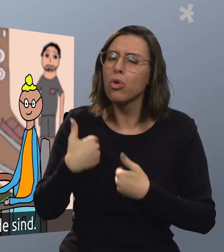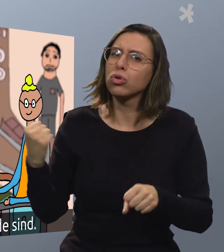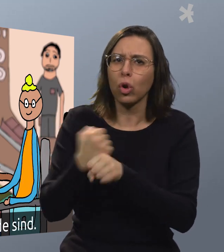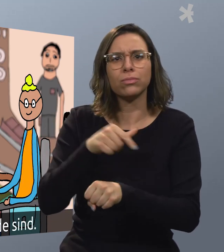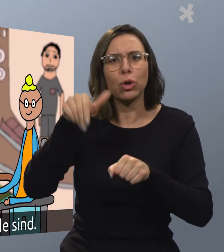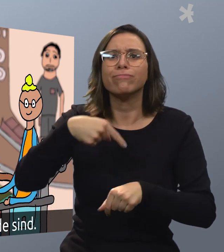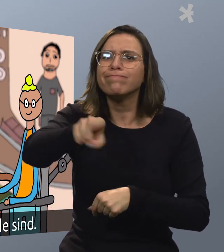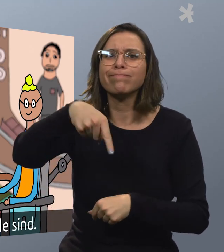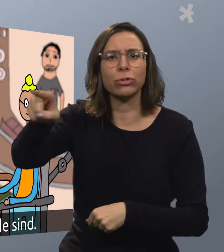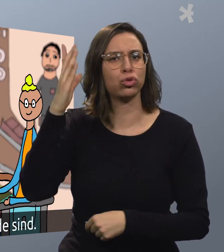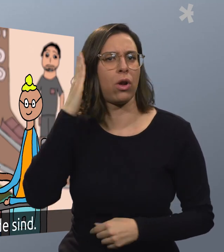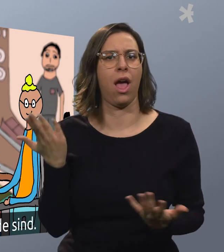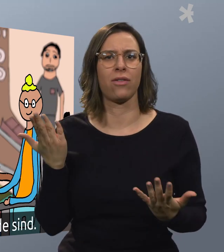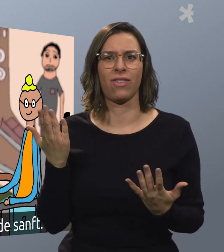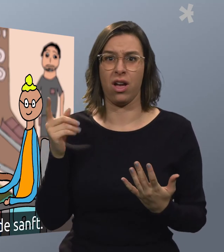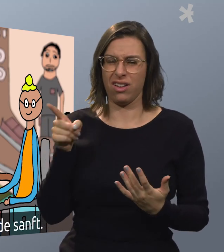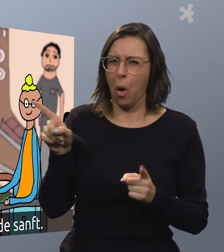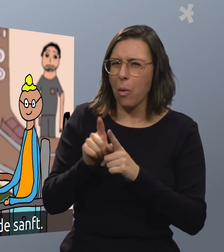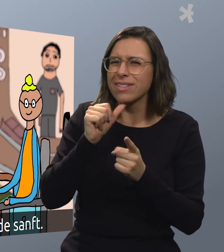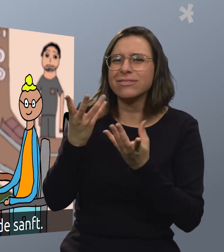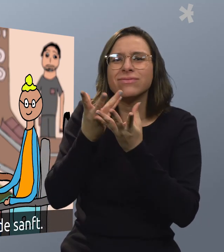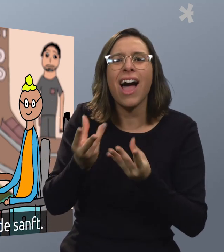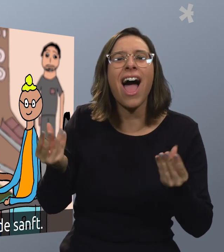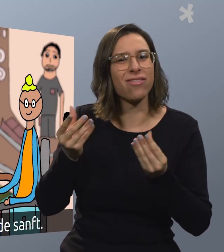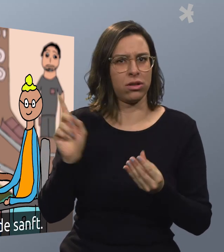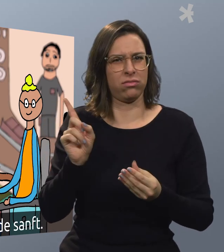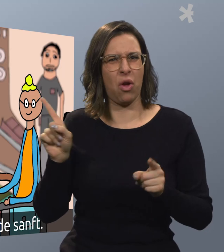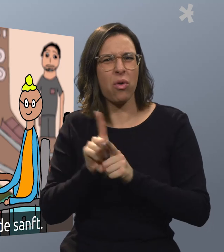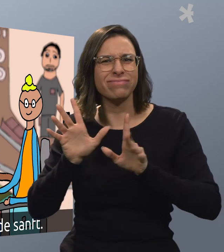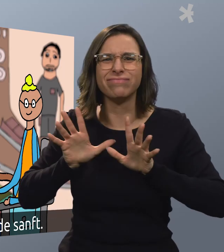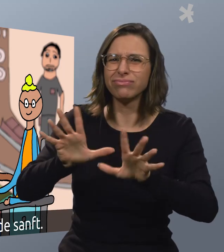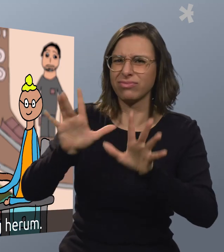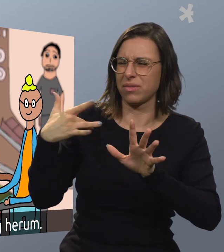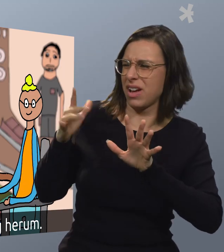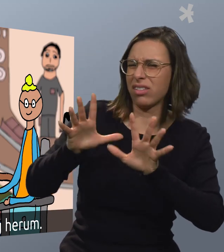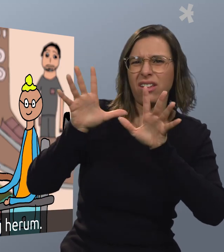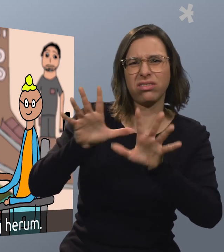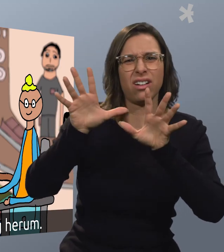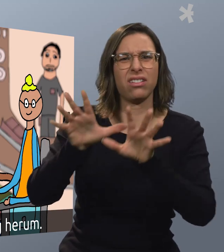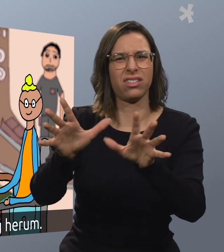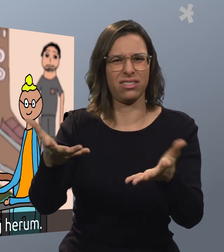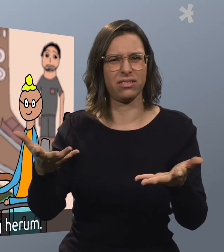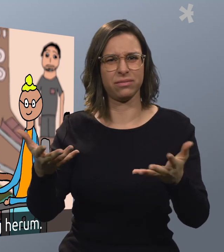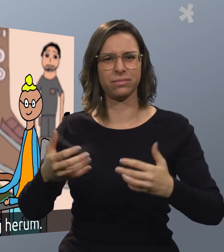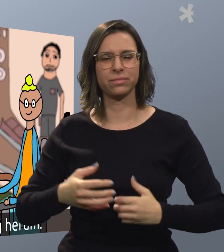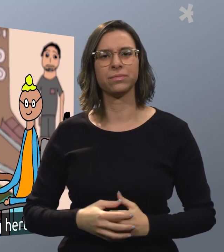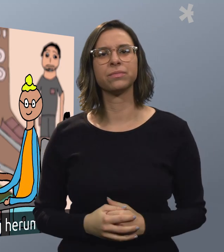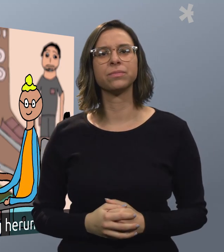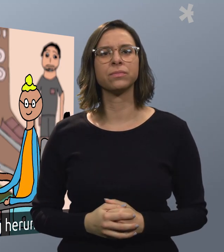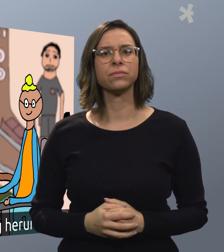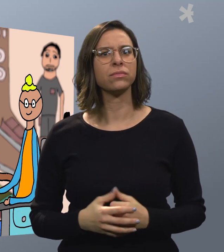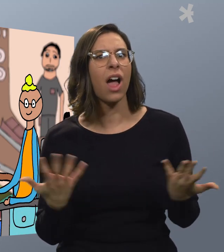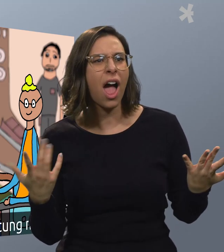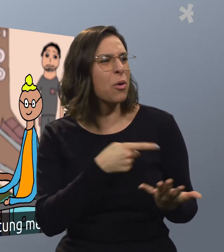obwohl sie noch nicht müde sind. Und sie ist dabei nicht gerade satt. Sie schubst uns sogar richtig